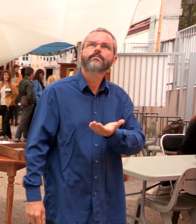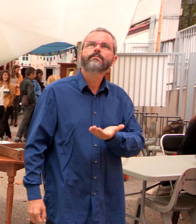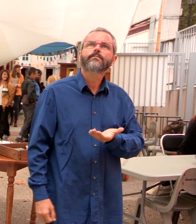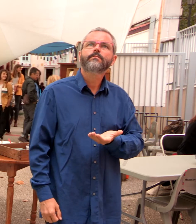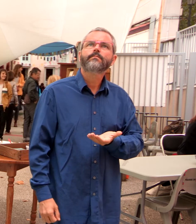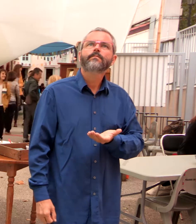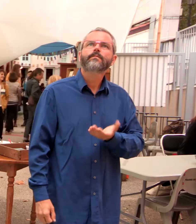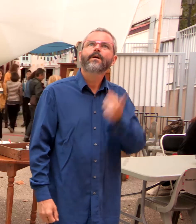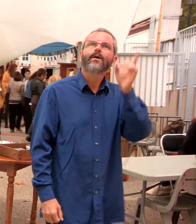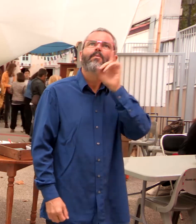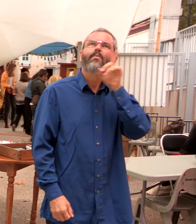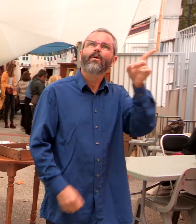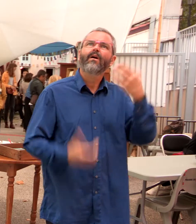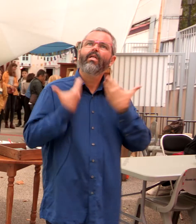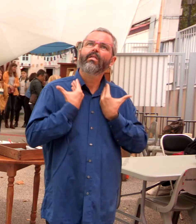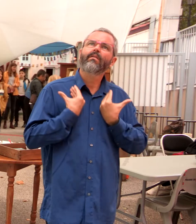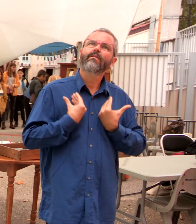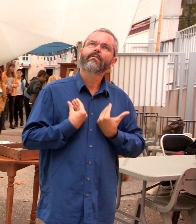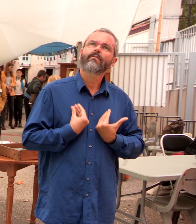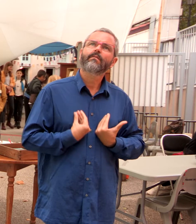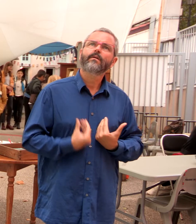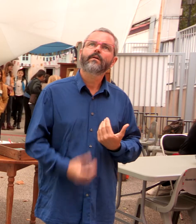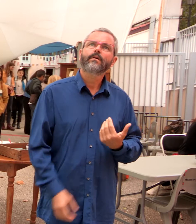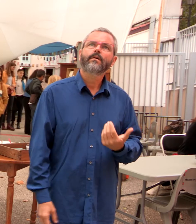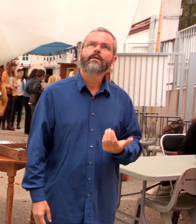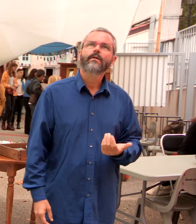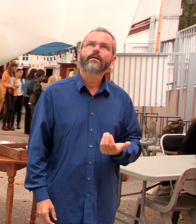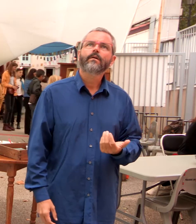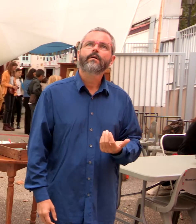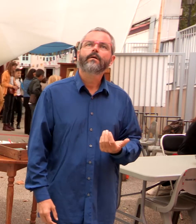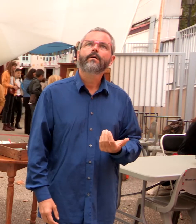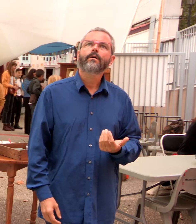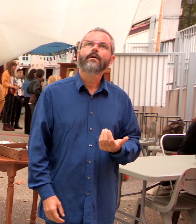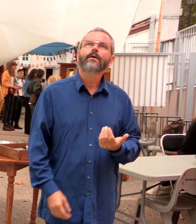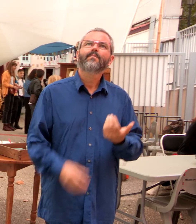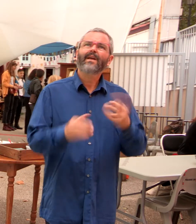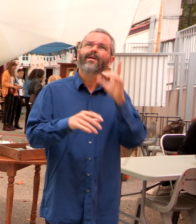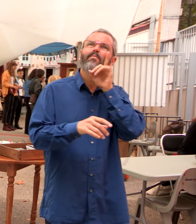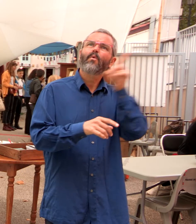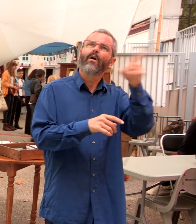Pourquoi elle est fatiguée ? Mais pourquoi elle est vieille ?